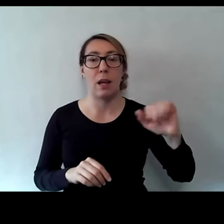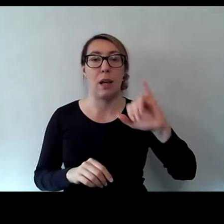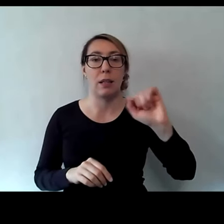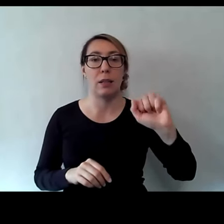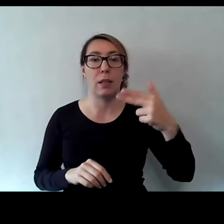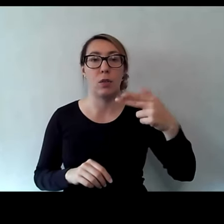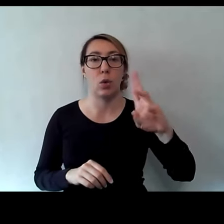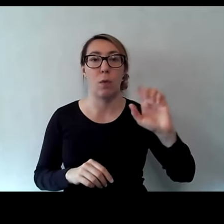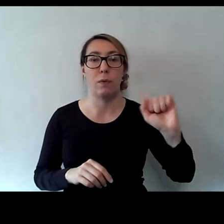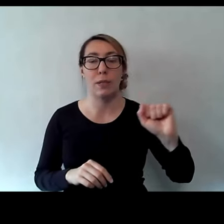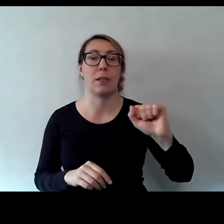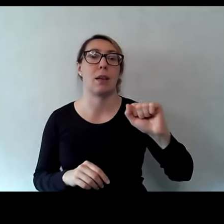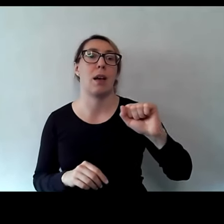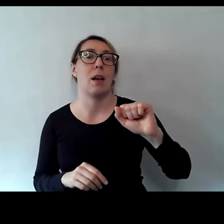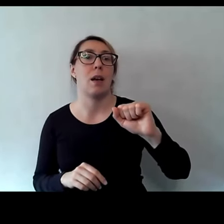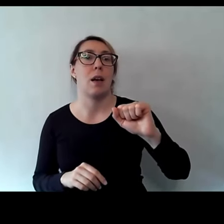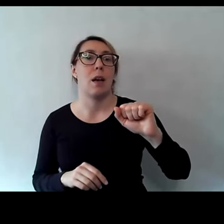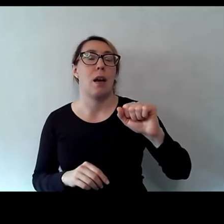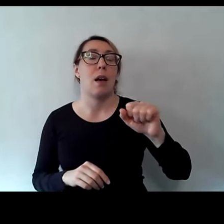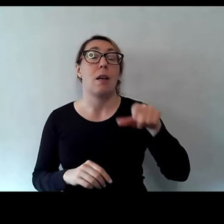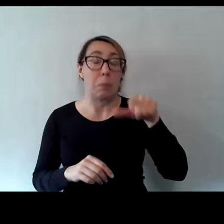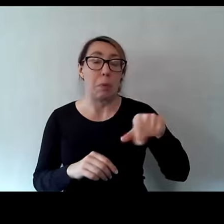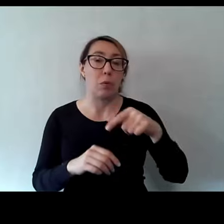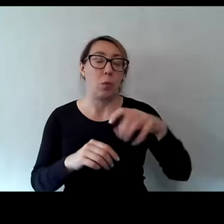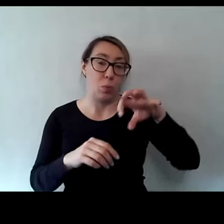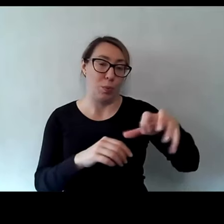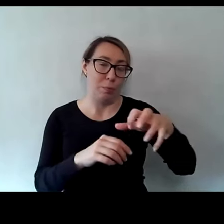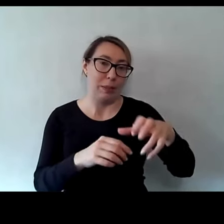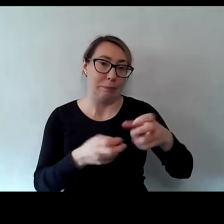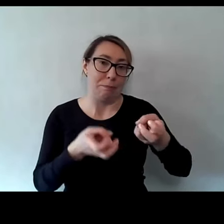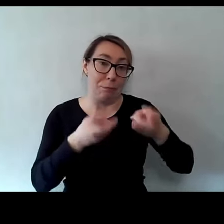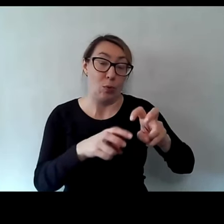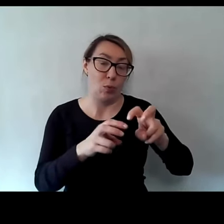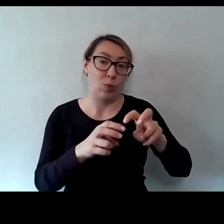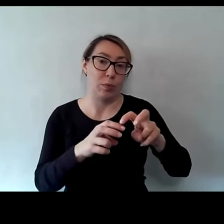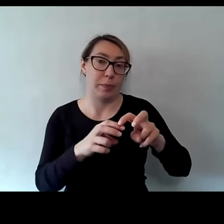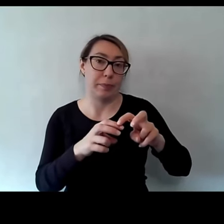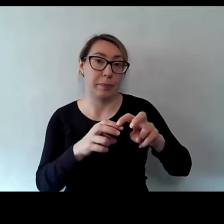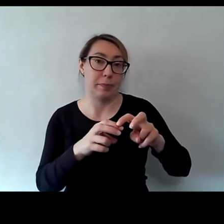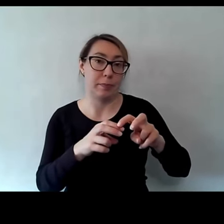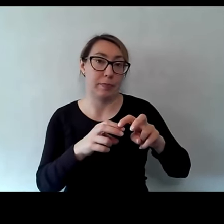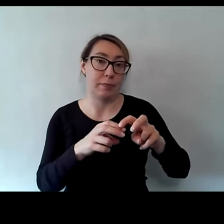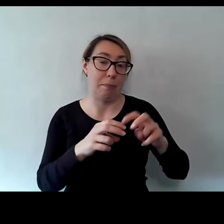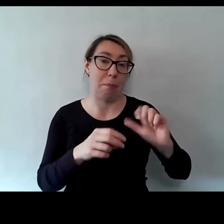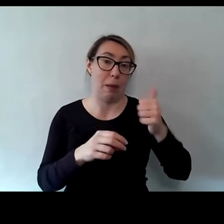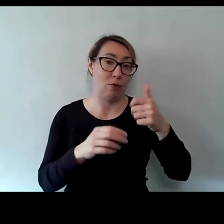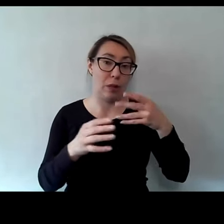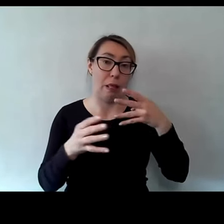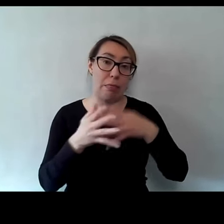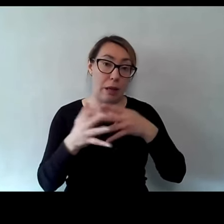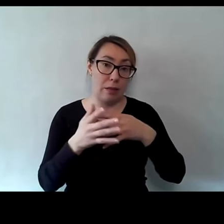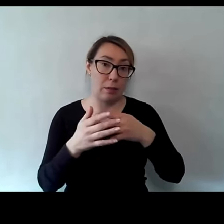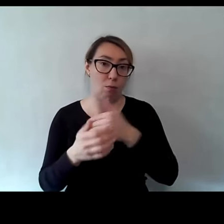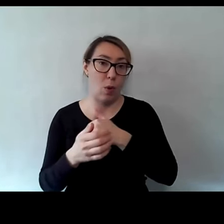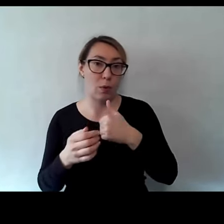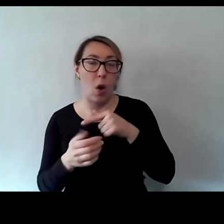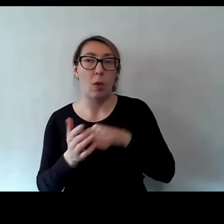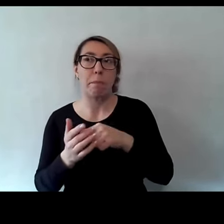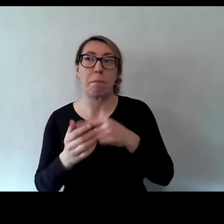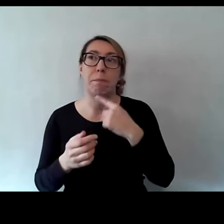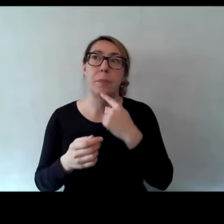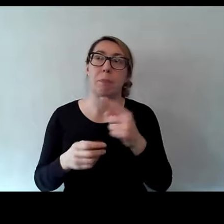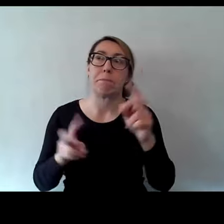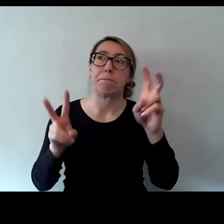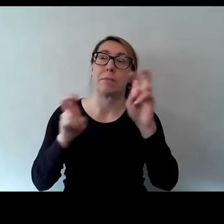grupie nieformalnej, która stworzyła pierwszy taki test w Polsce, to ona upuła takie